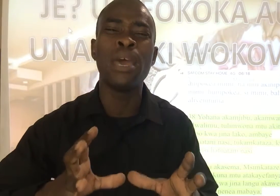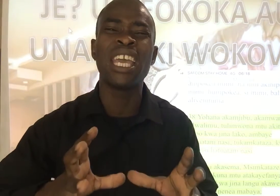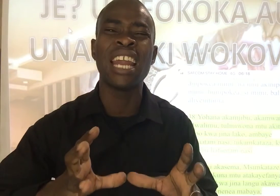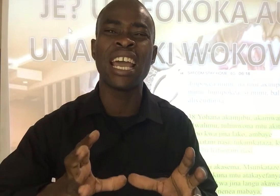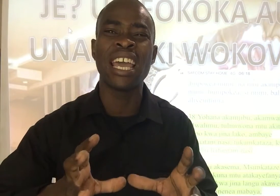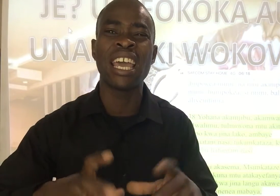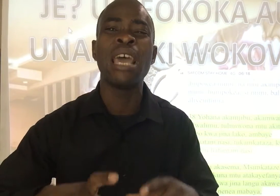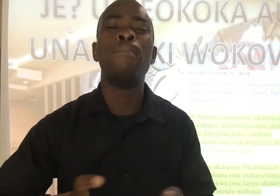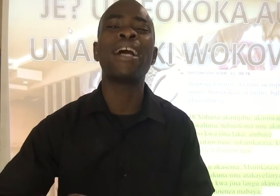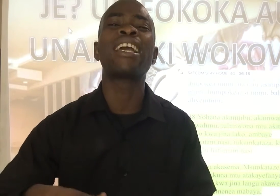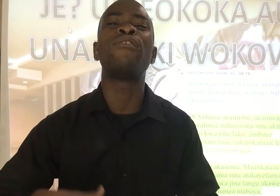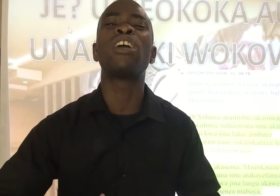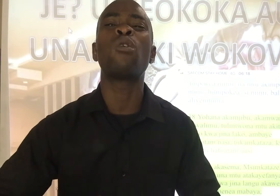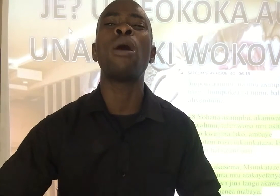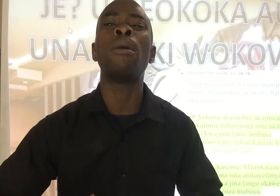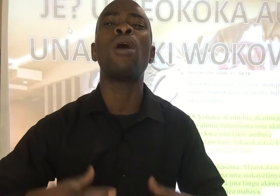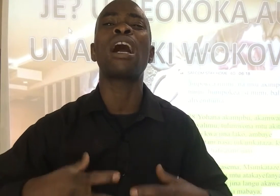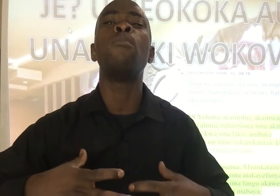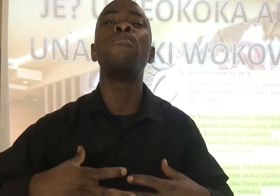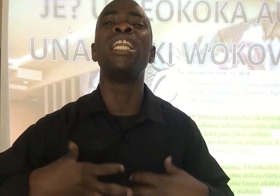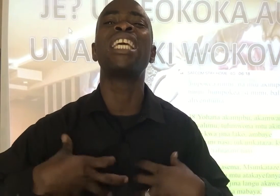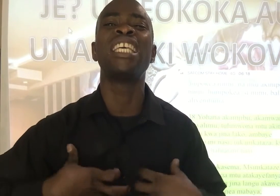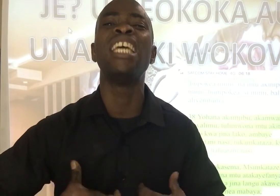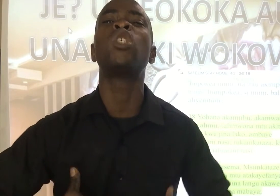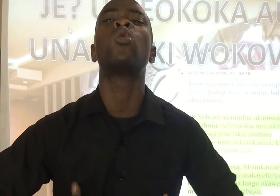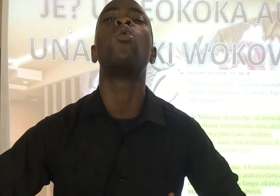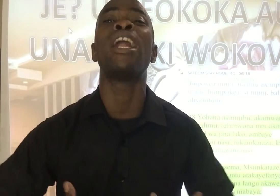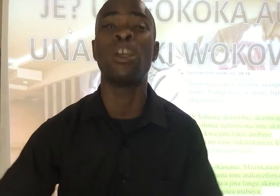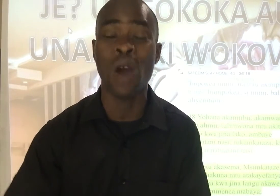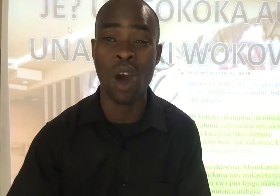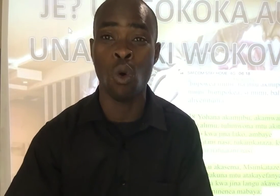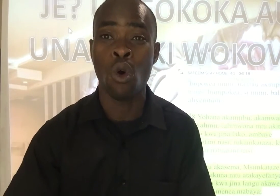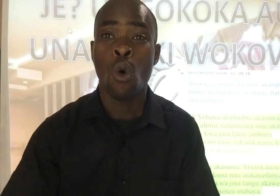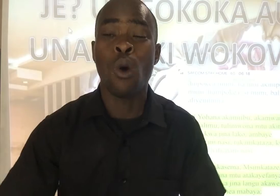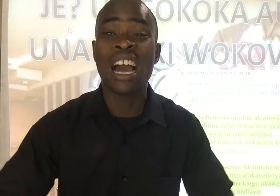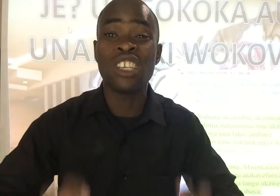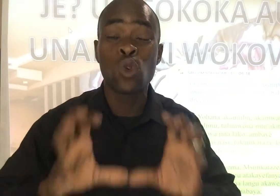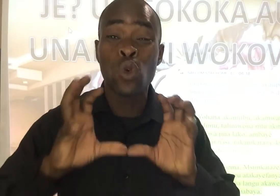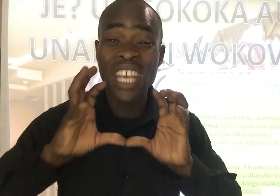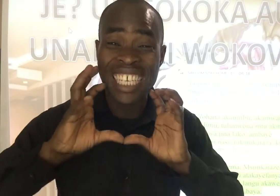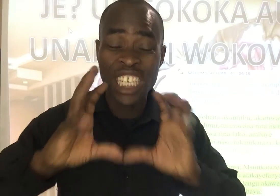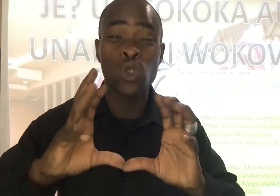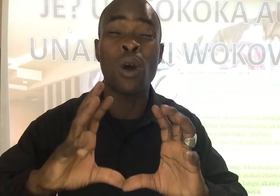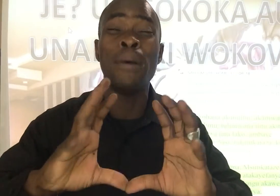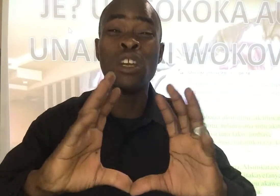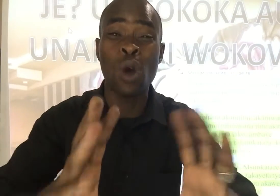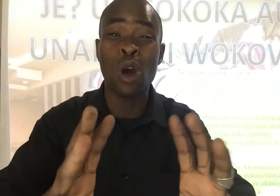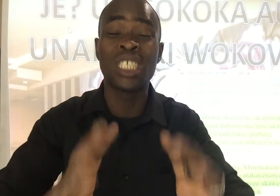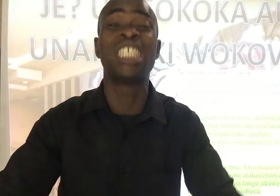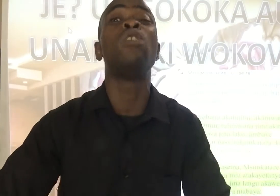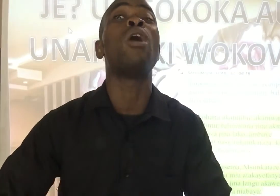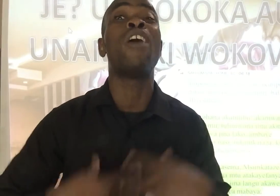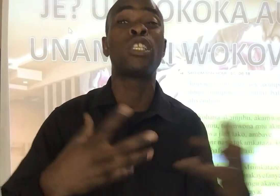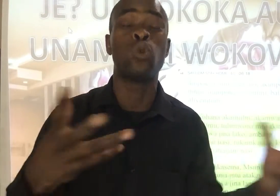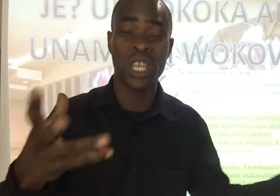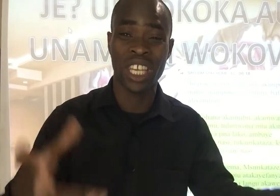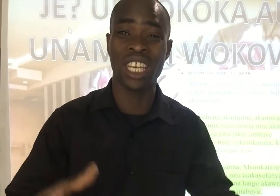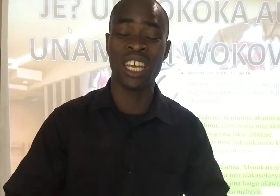mengi nae Mbaki kafika kwamba wakamumiliki Yesu kuwa ni wawo Wakachikulia Yesu kwamba ni wawo siwa watu wengine